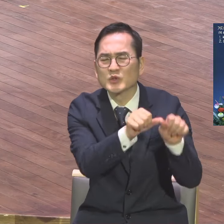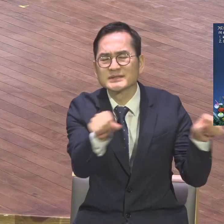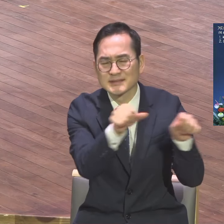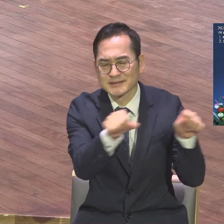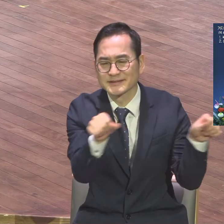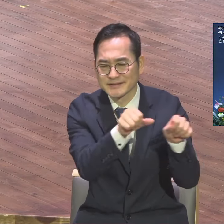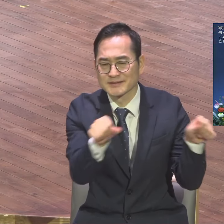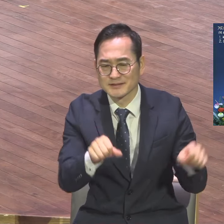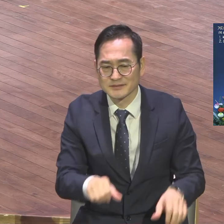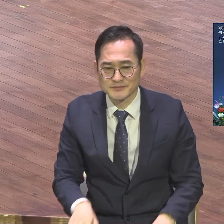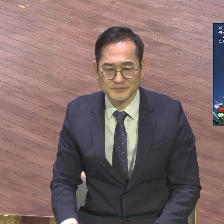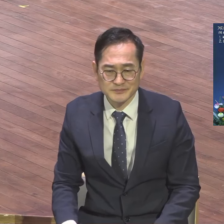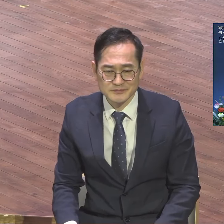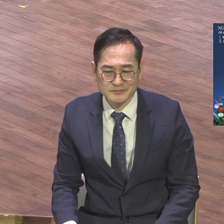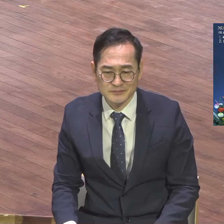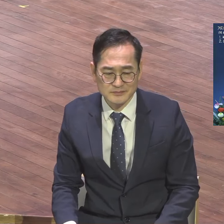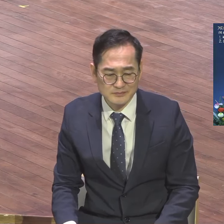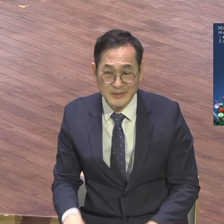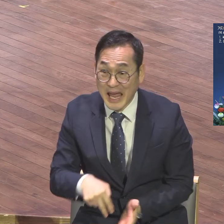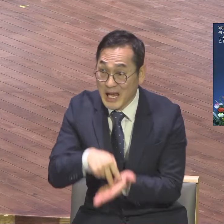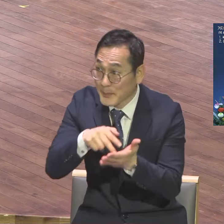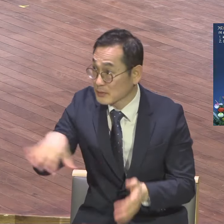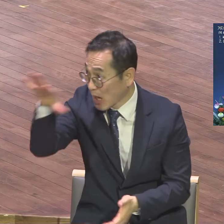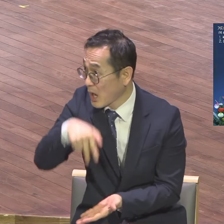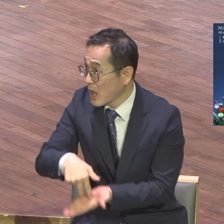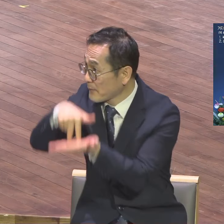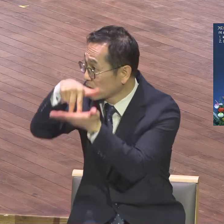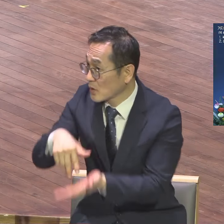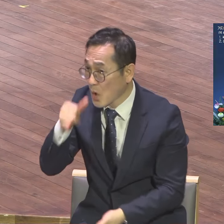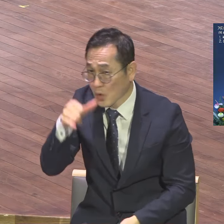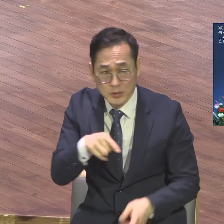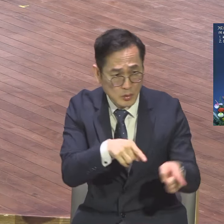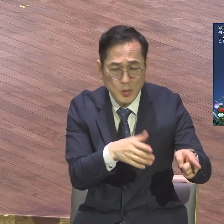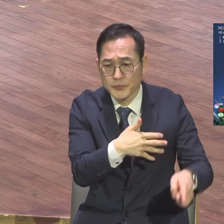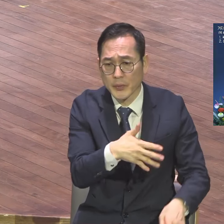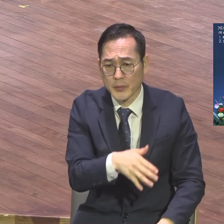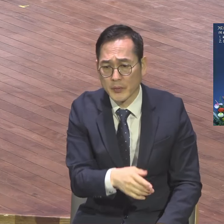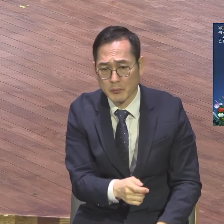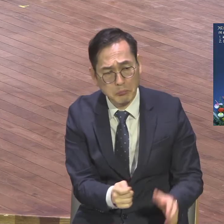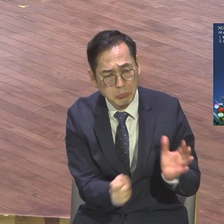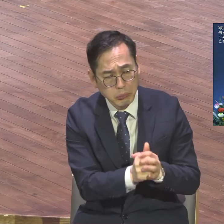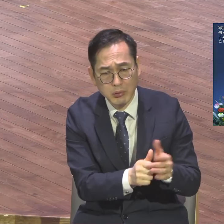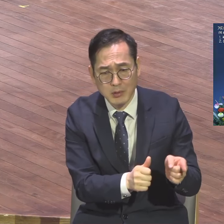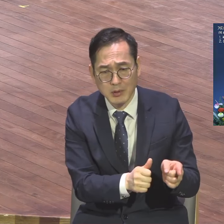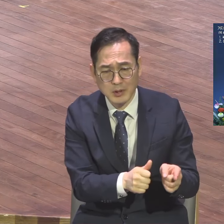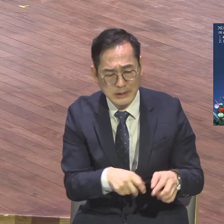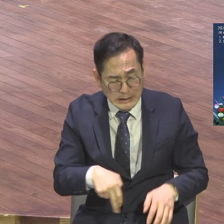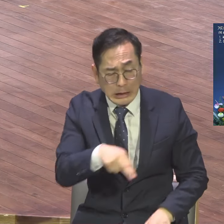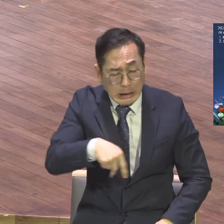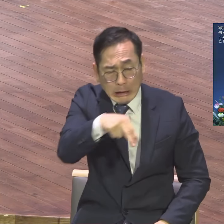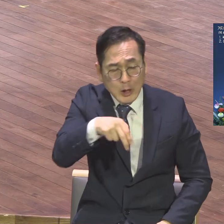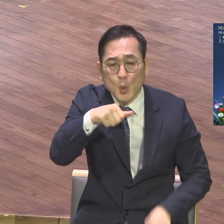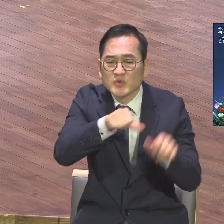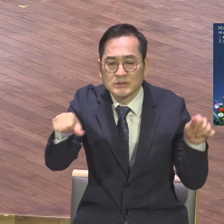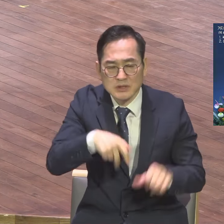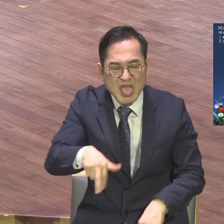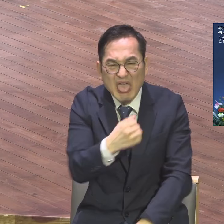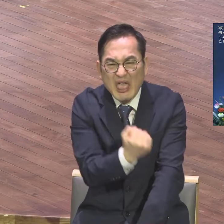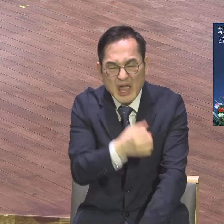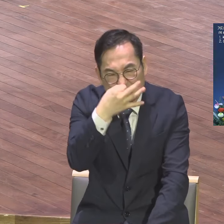없는 5층이 요즘 없어요 지금부터 문남 빌딩에 있습니다 에레베이터 없는 5층 걸어올라 그렇게